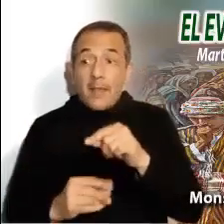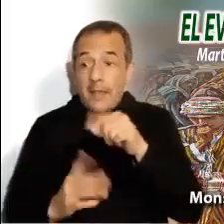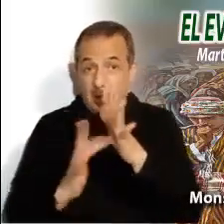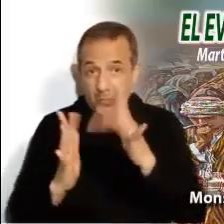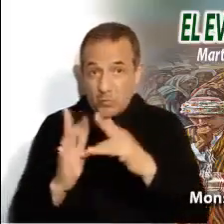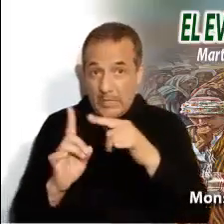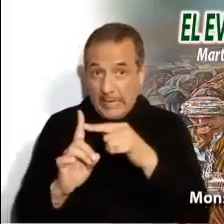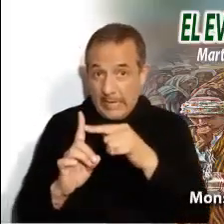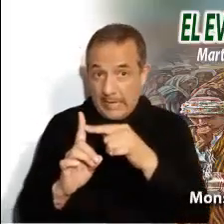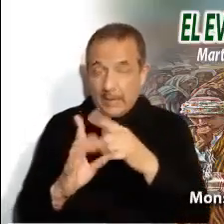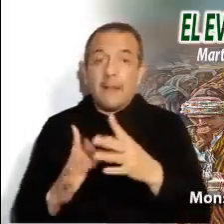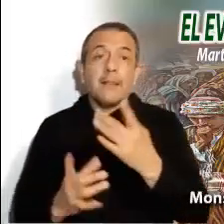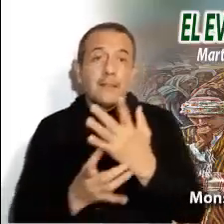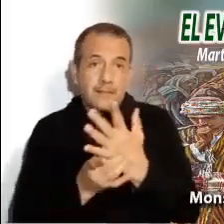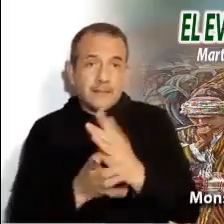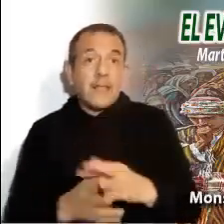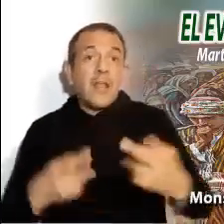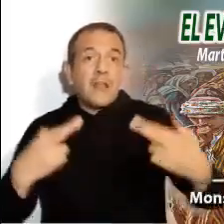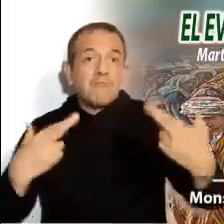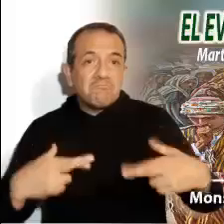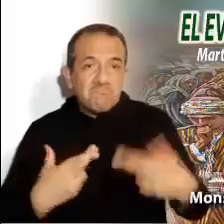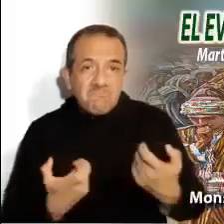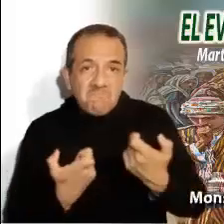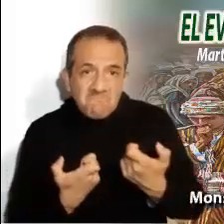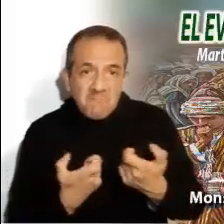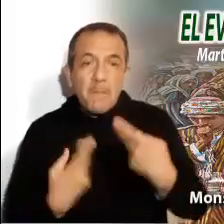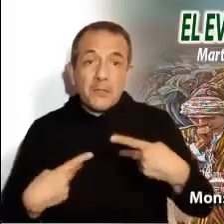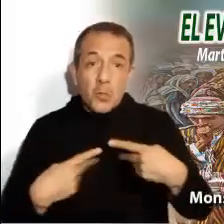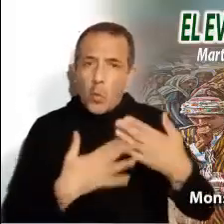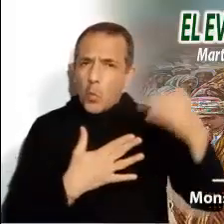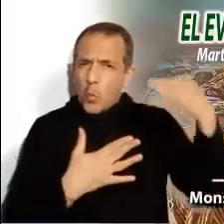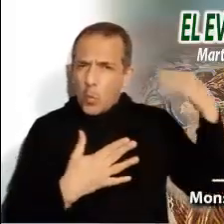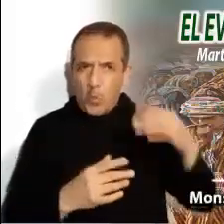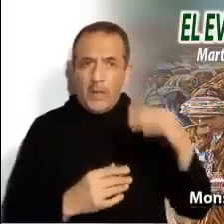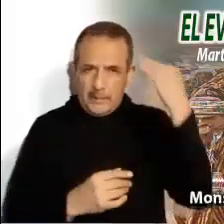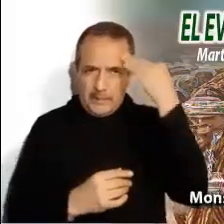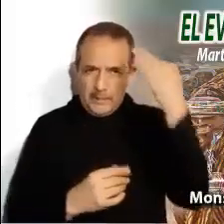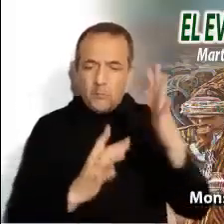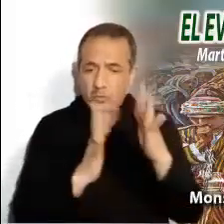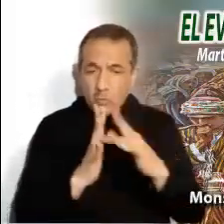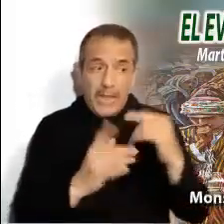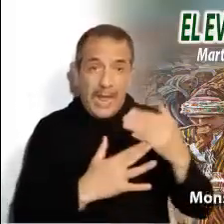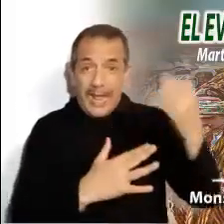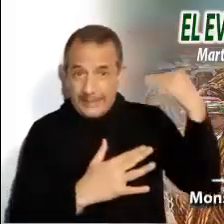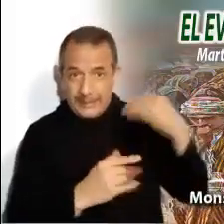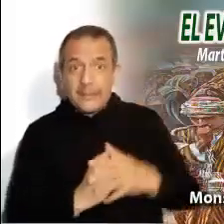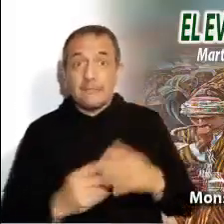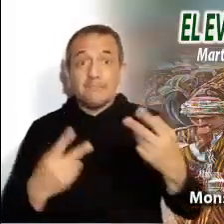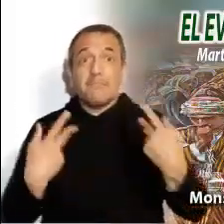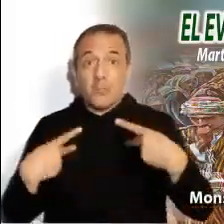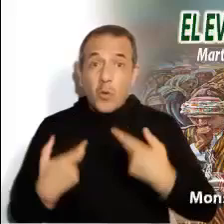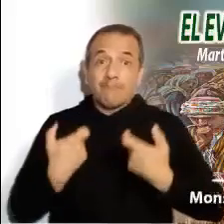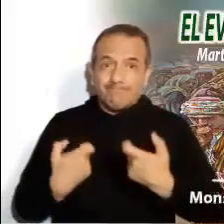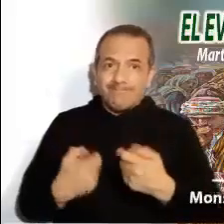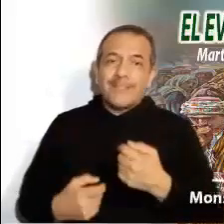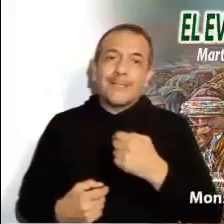sobre la riqueza. Si pensamos en la ideología que privaba en tiempos de Jesús, donde la riqueza se miraba como